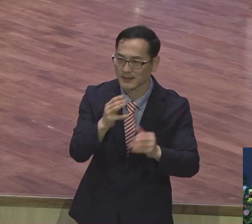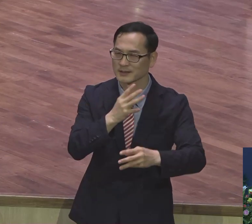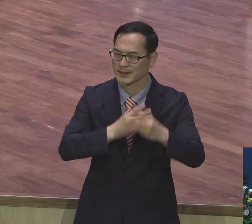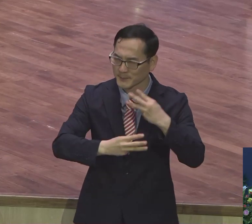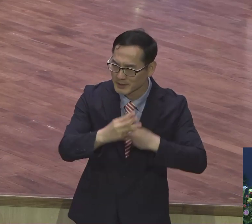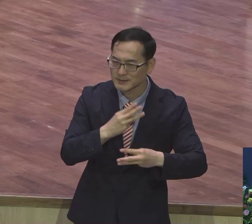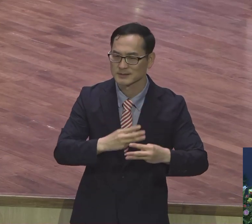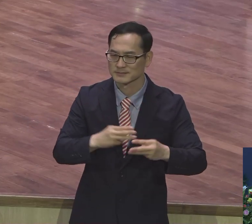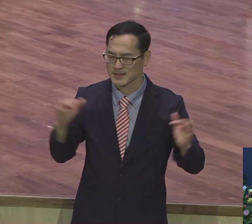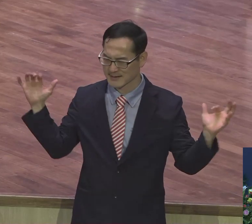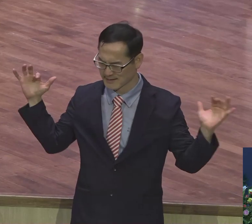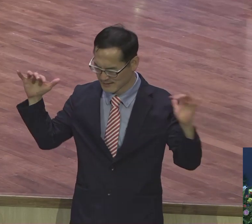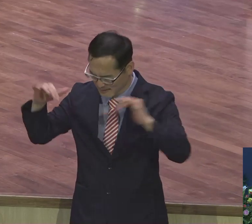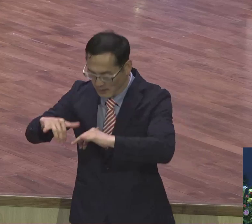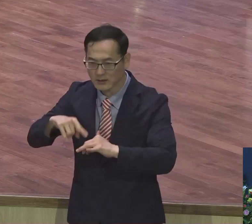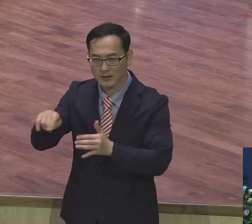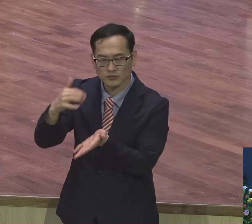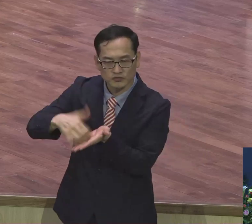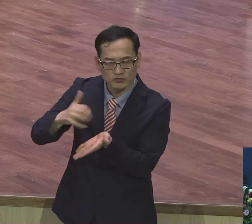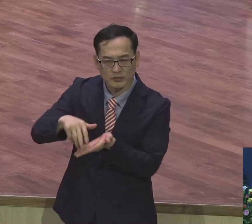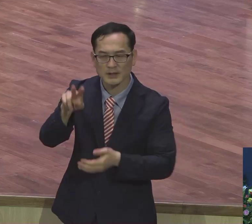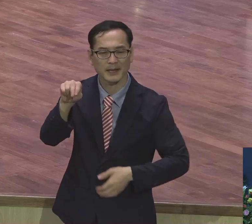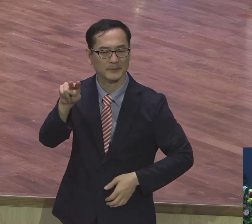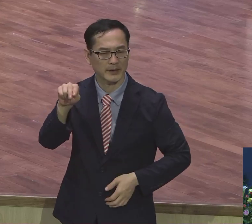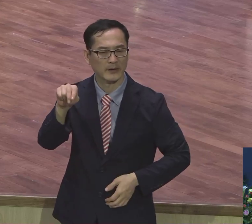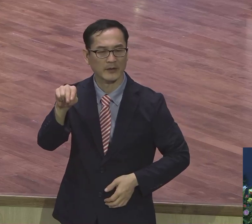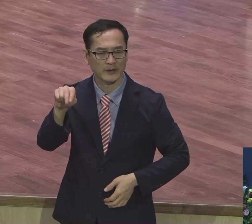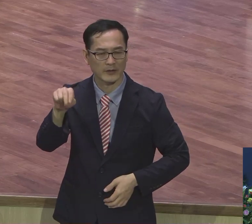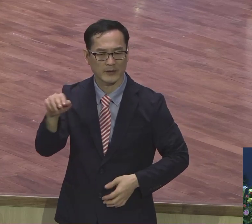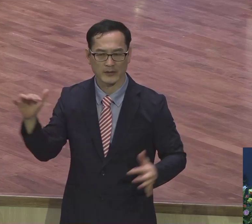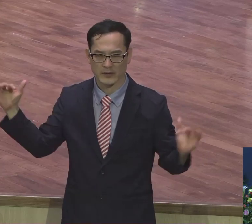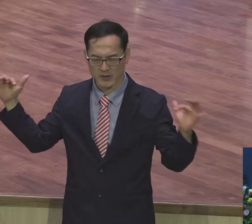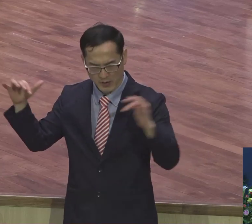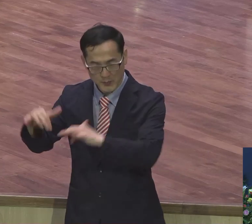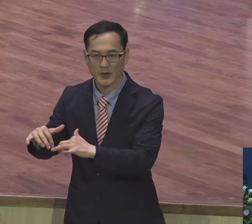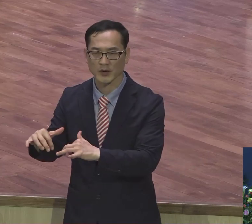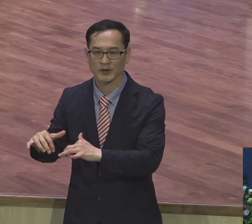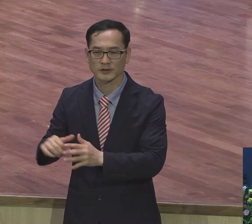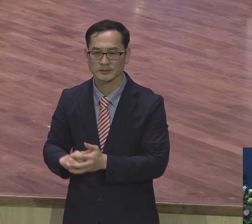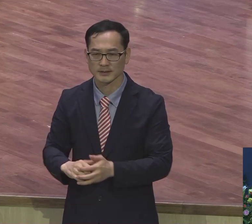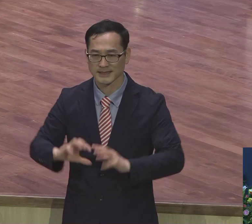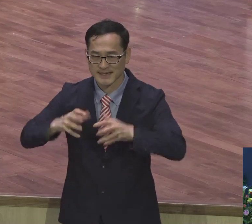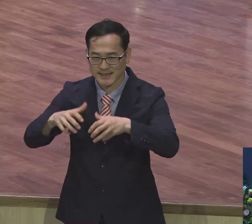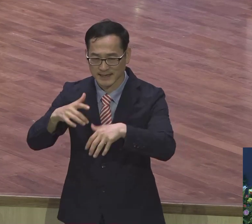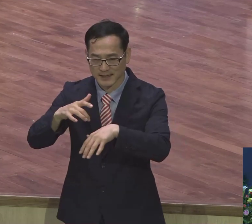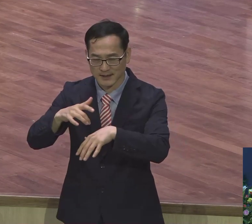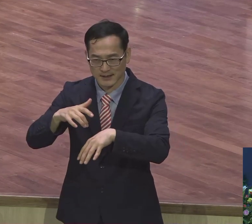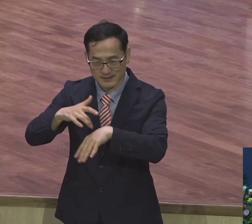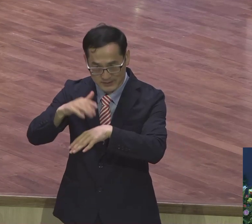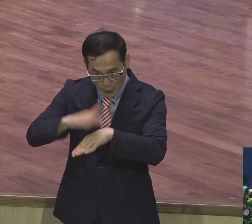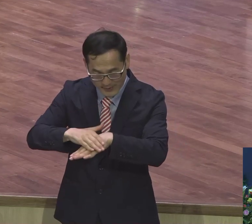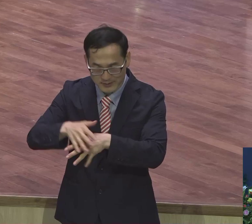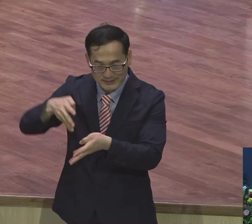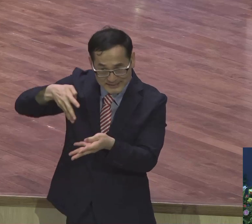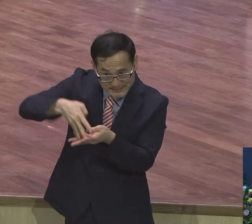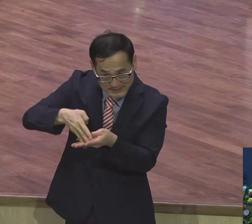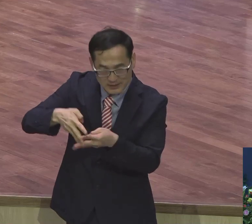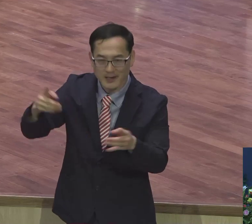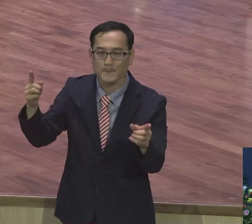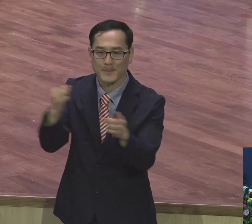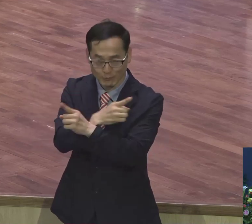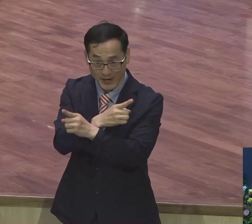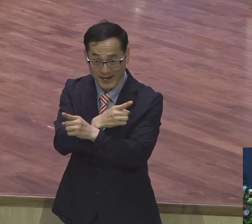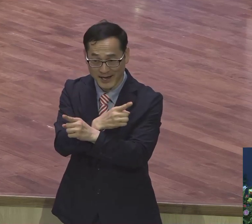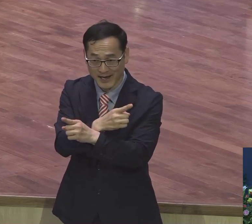그렇게 한 2만여 명 성도들과 함께 모여서 세상의 털을 바꿀 랩런트가 일어나는